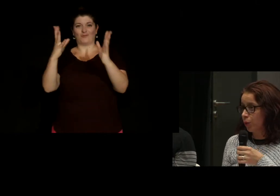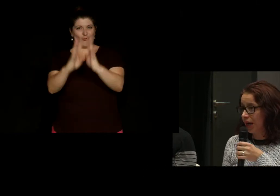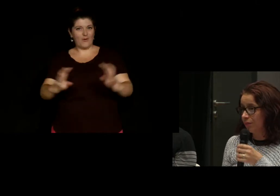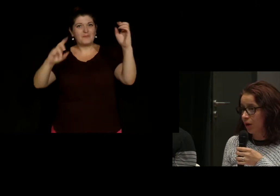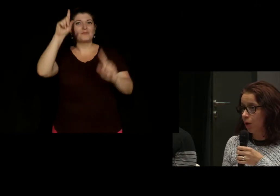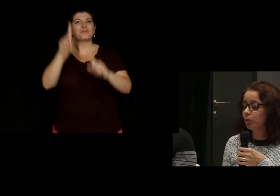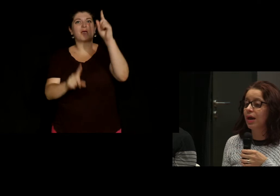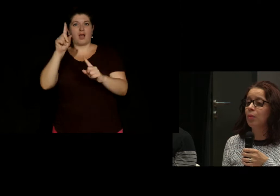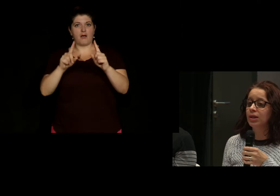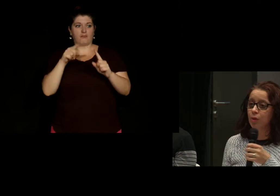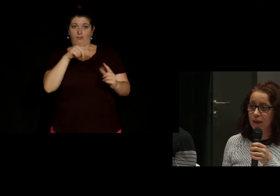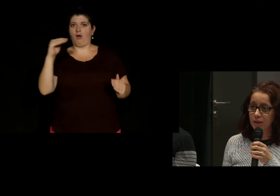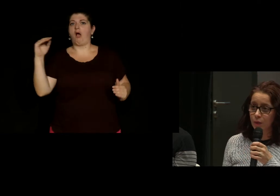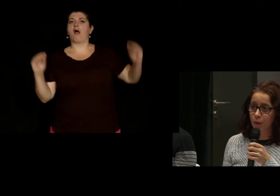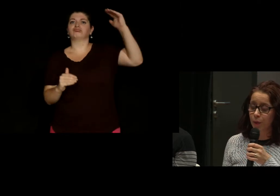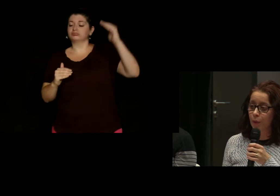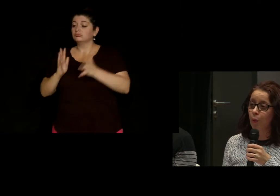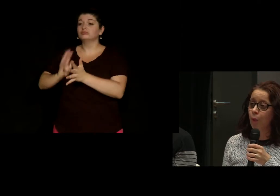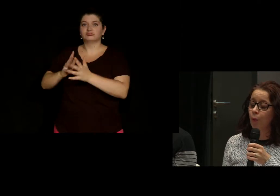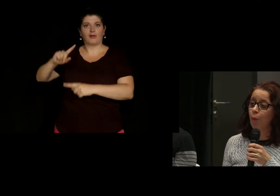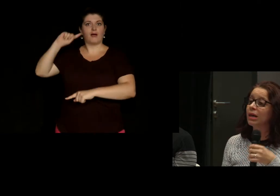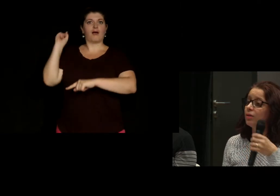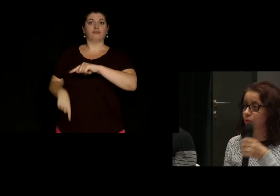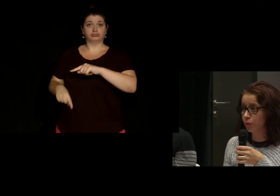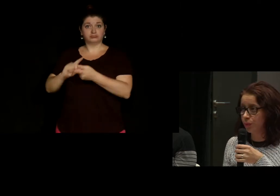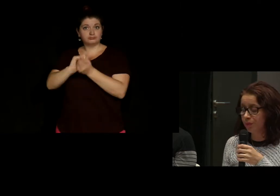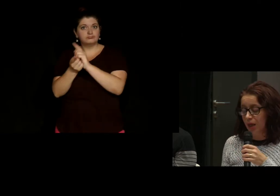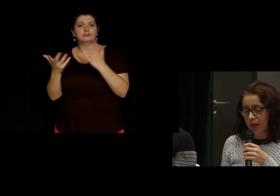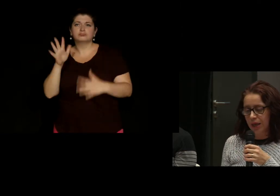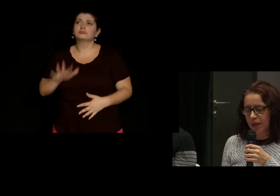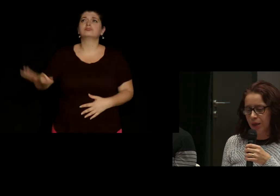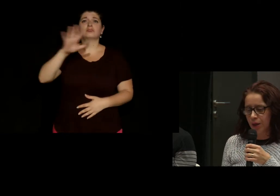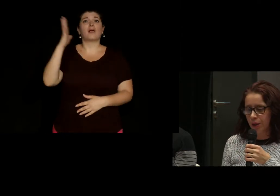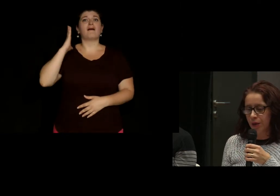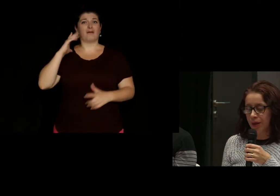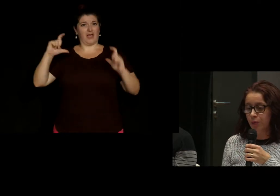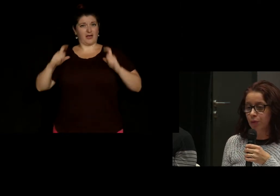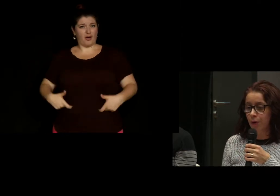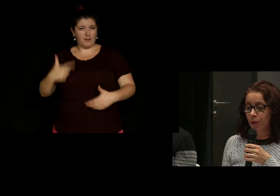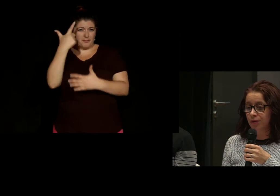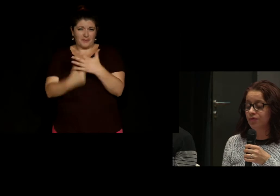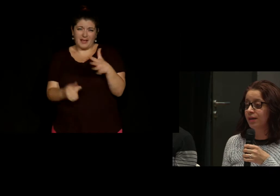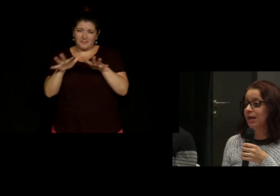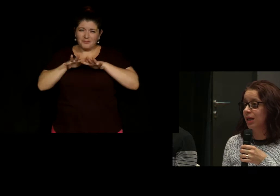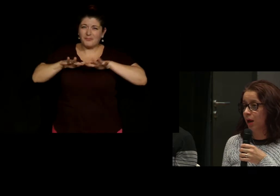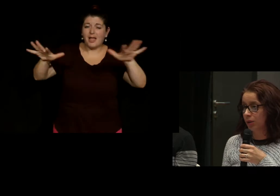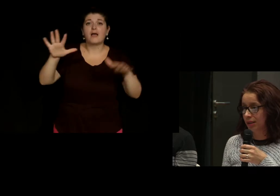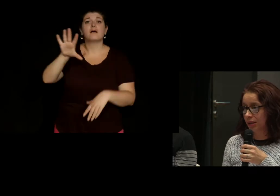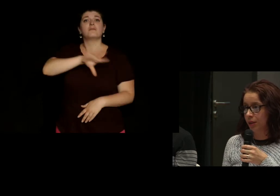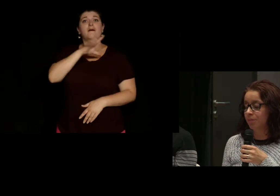congrès de Milan, où clairement les oralistes ont pris le dessus et où ils ont fait interdire la langue des signes.